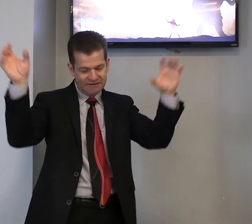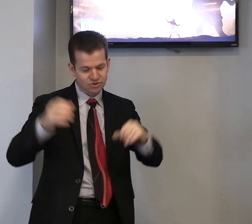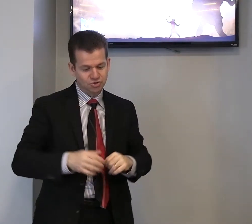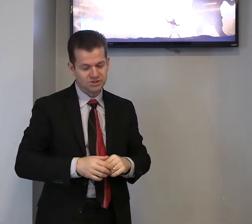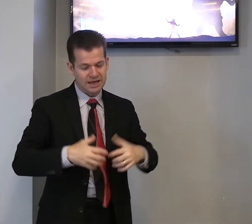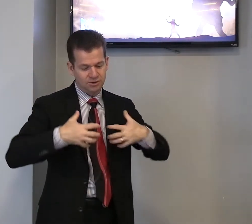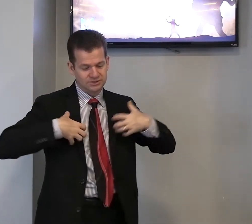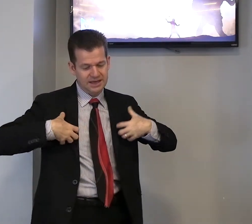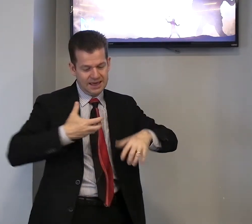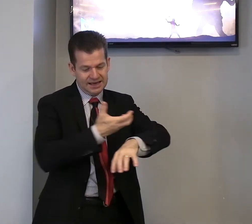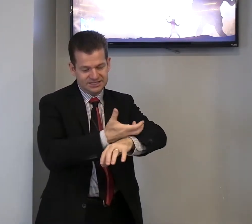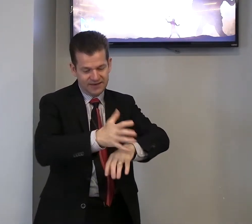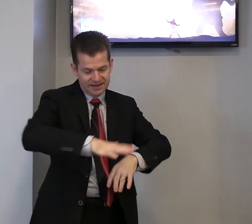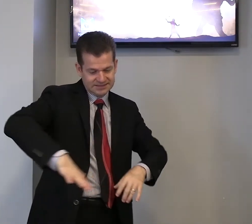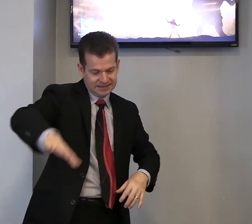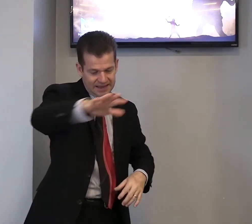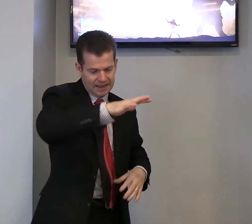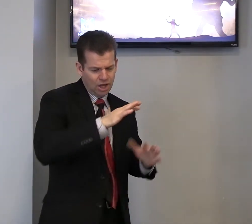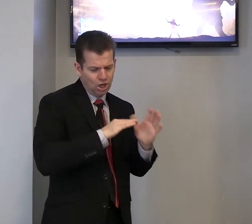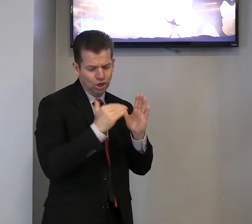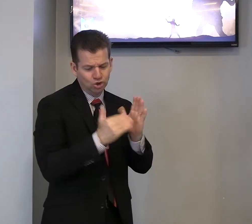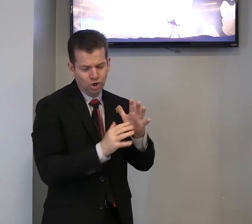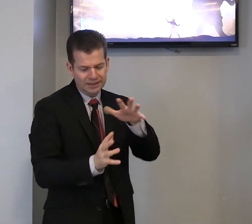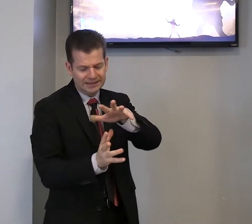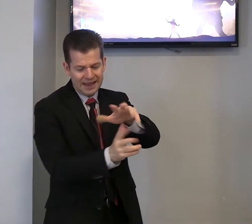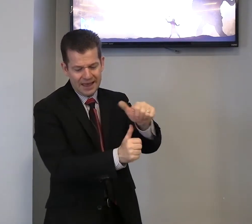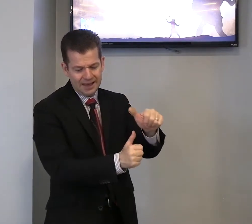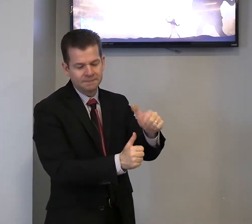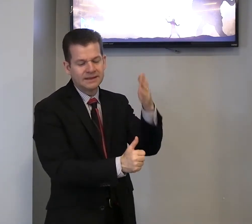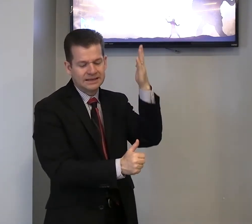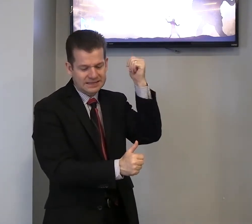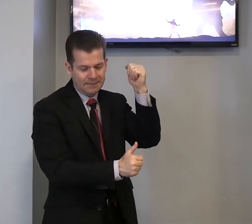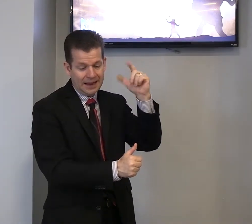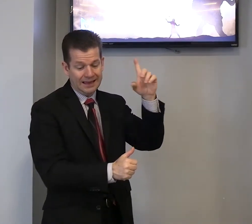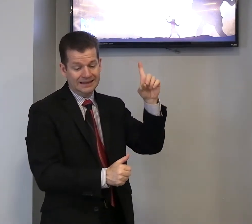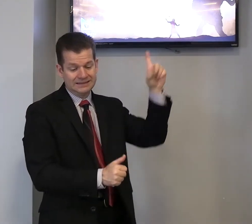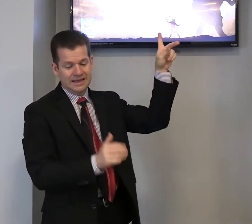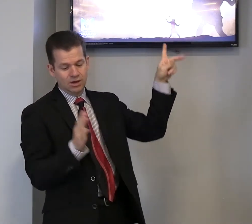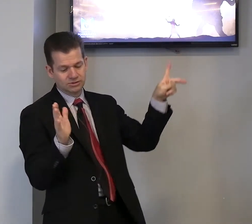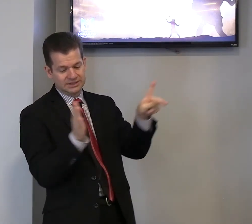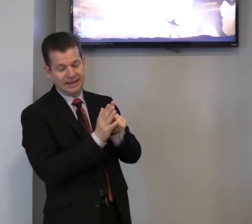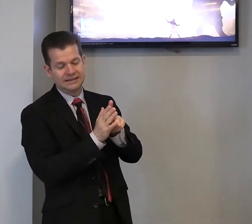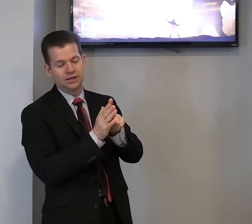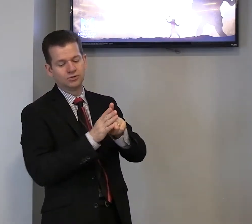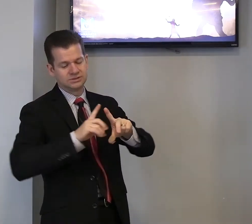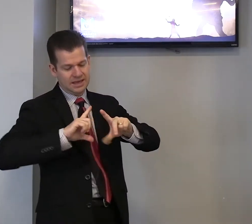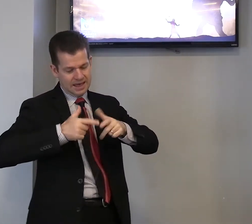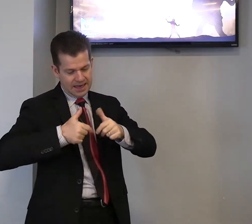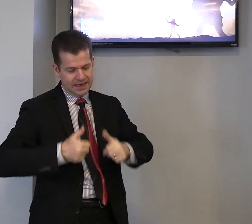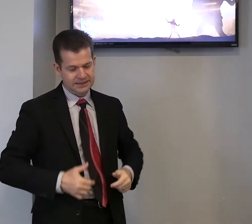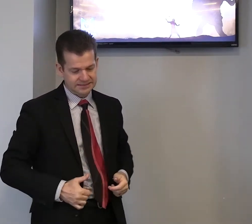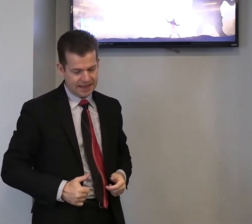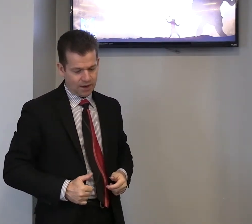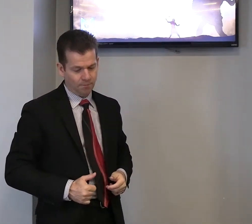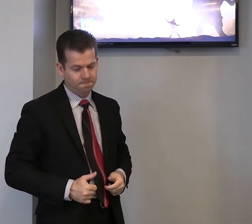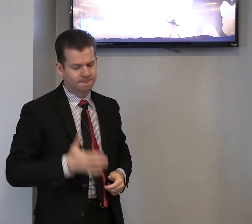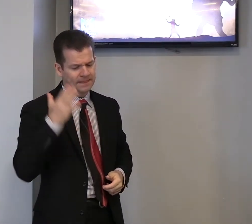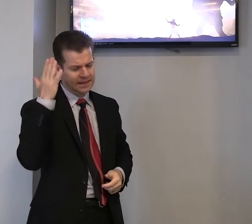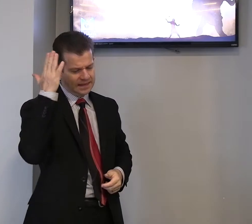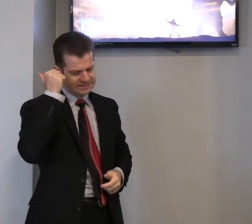aves dos céus e às férias da terra. E toda a terra saberá com Deus, que há Deus em Israel. E